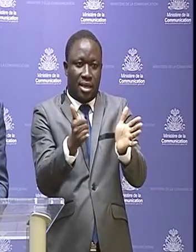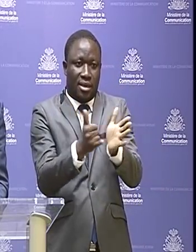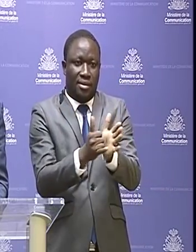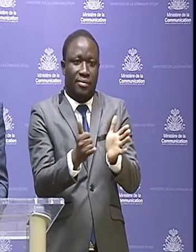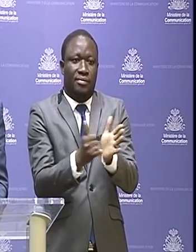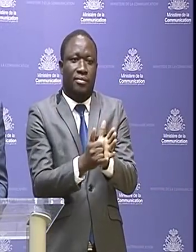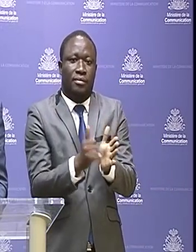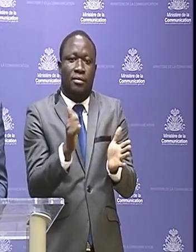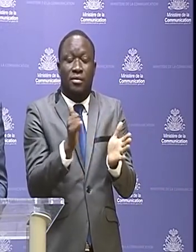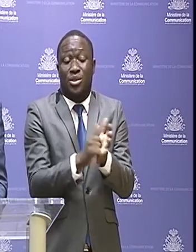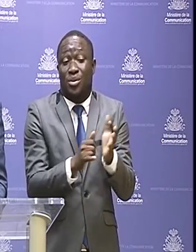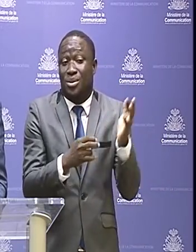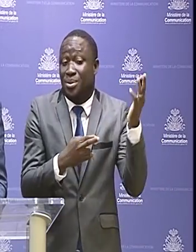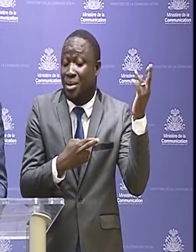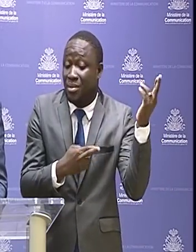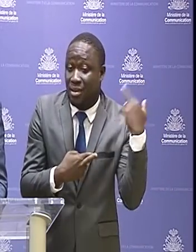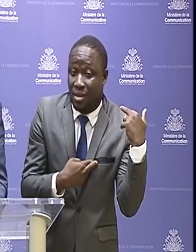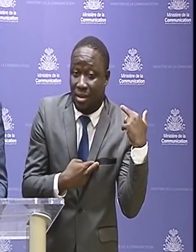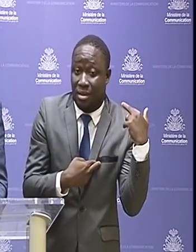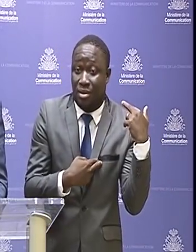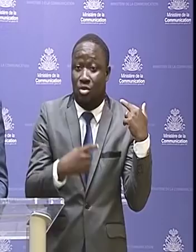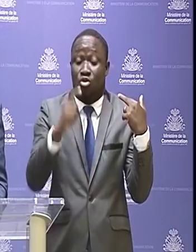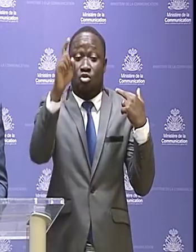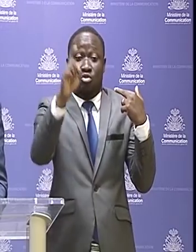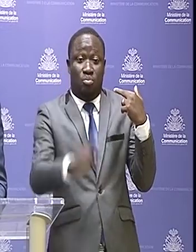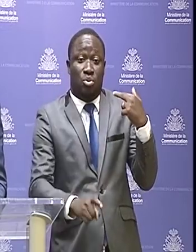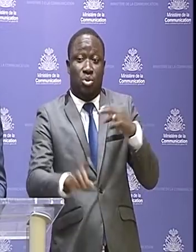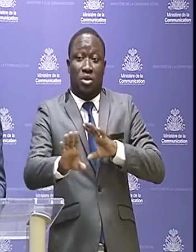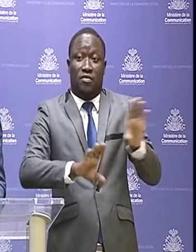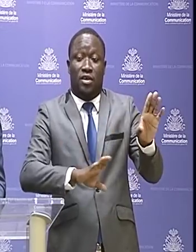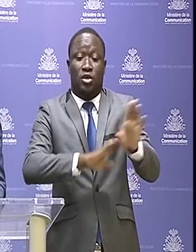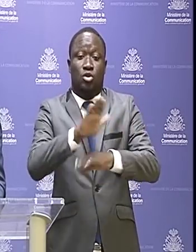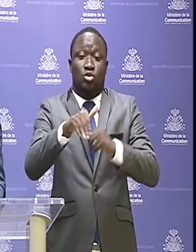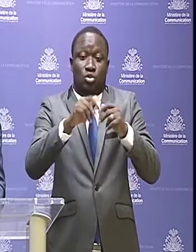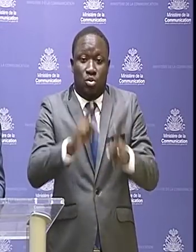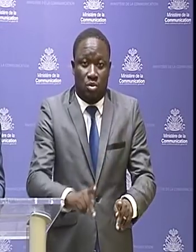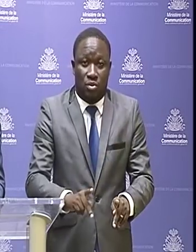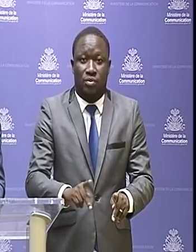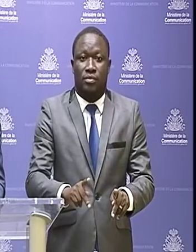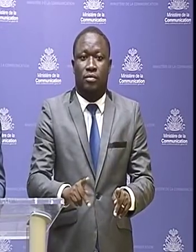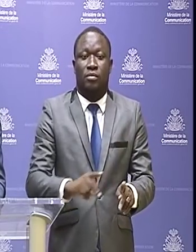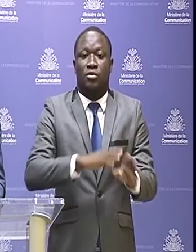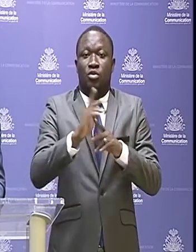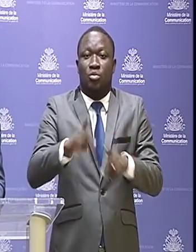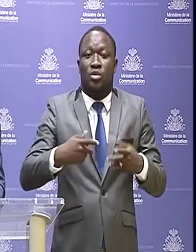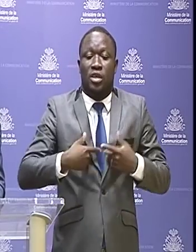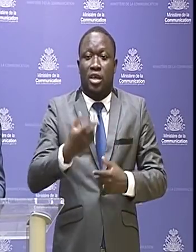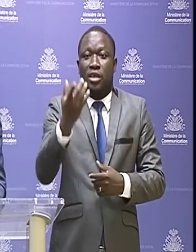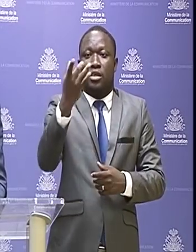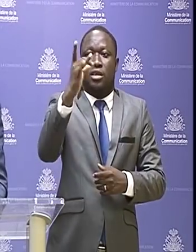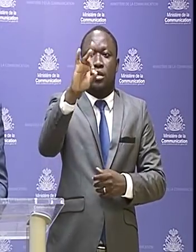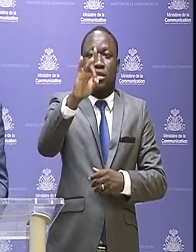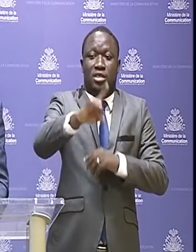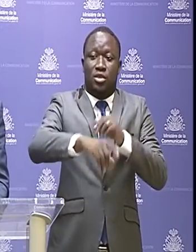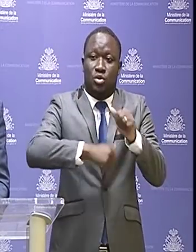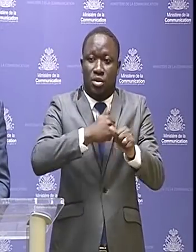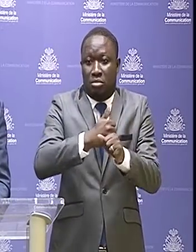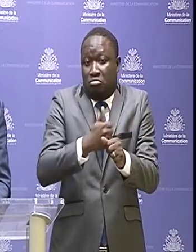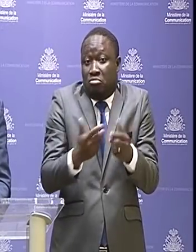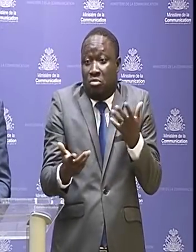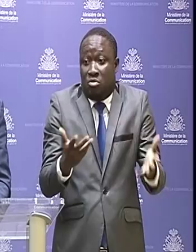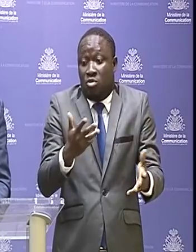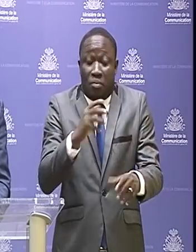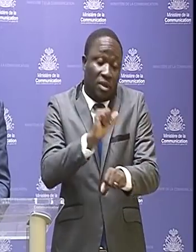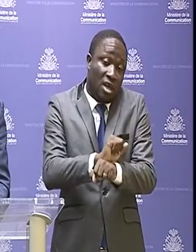Se yon obligasyon pou tout moun fel, lèm di tout moun, tout moun ki gen 18 an, ke